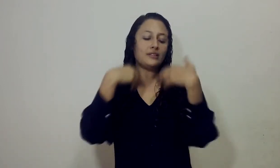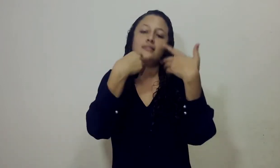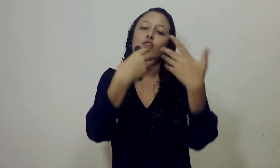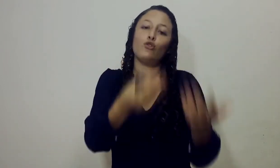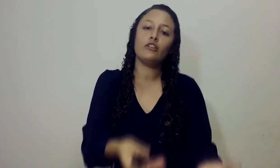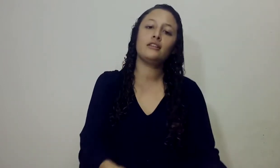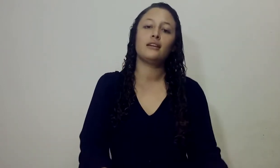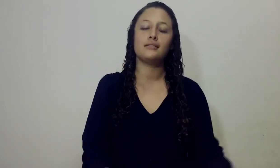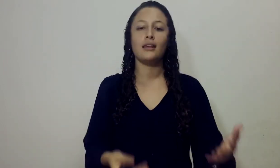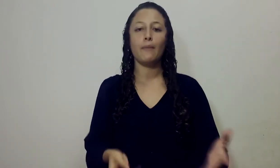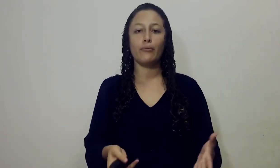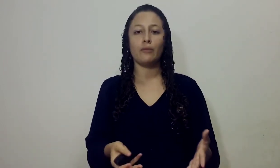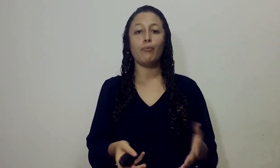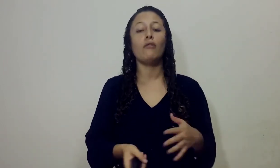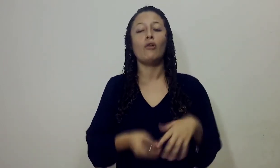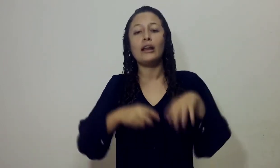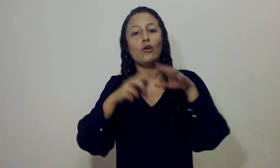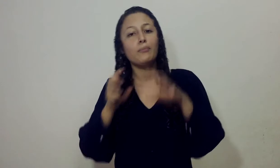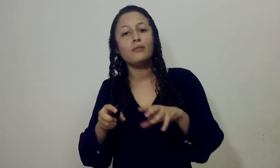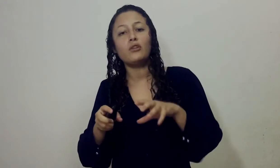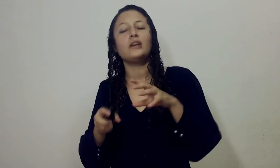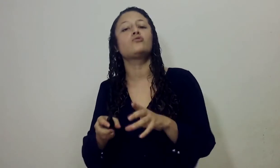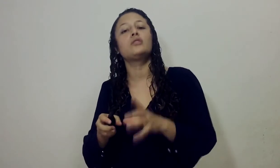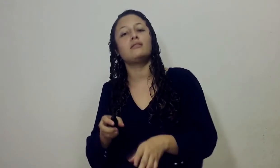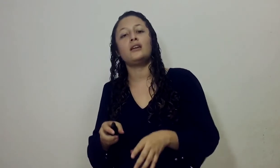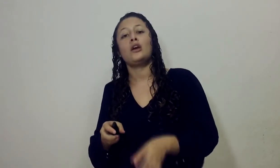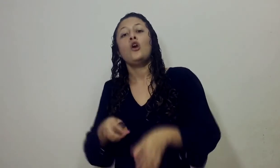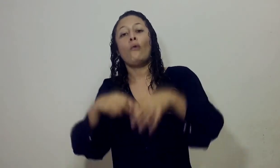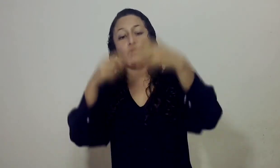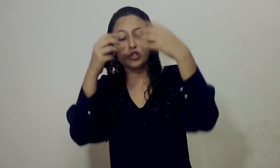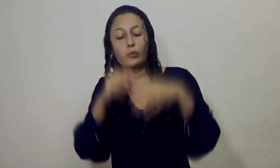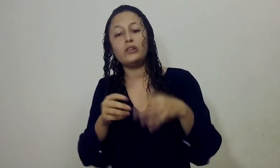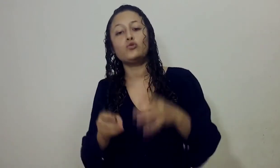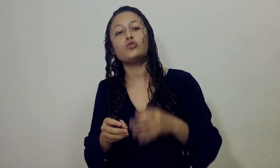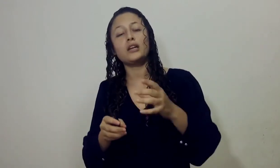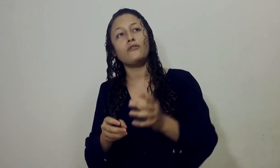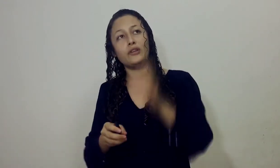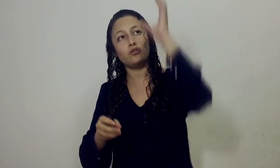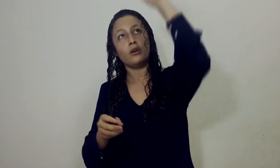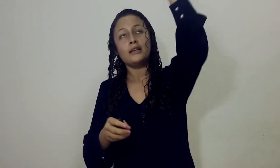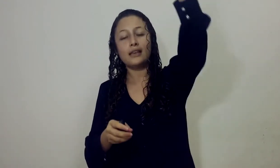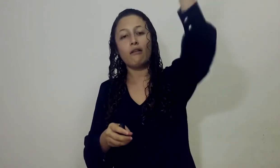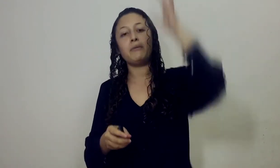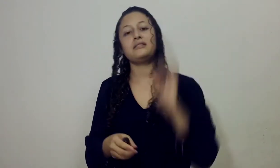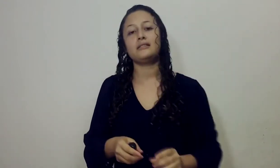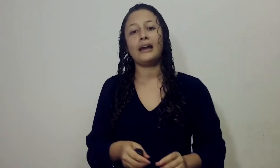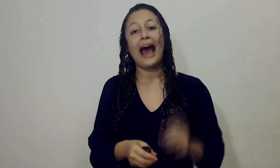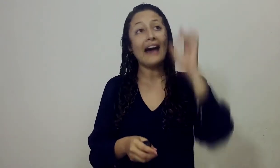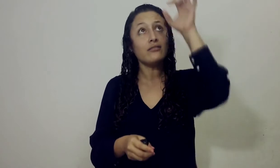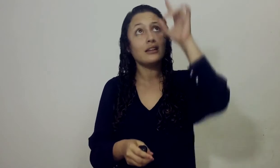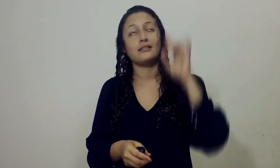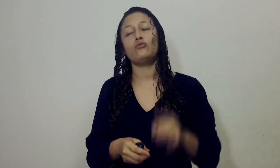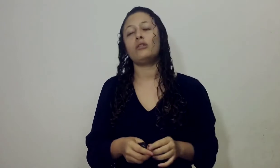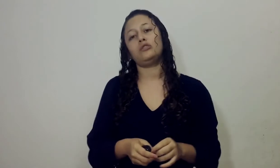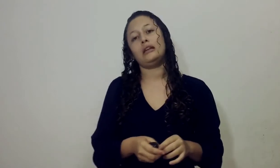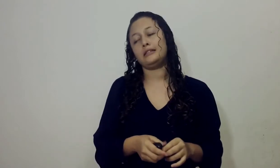Como el sacerdote intercedía por el pueblo Era lo mismo que Jesús iba a hacer Cuando después de su sacrificio Se iba a presentar